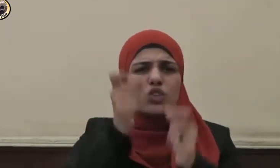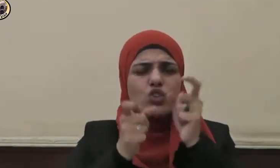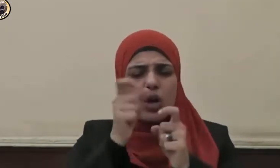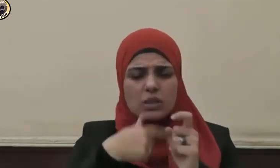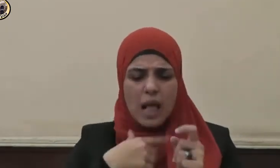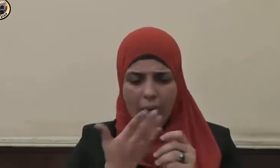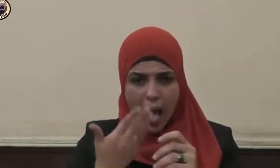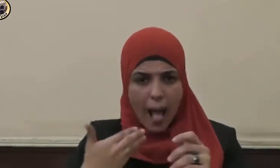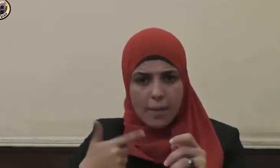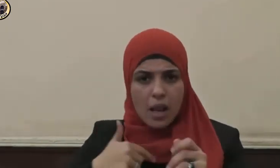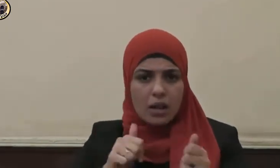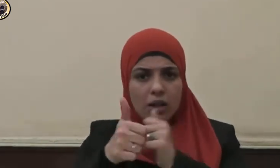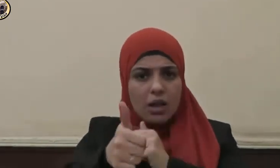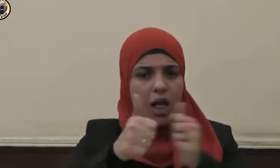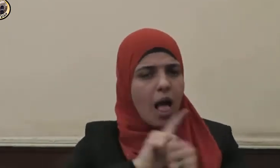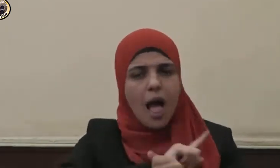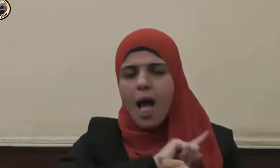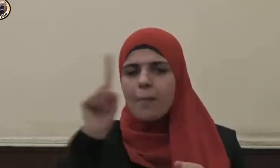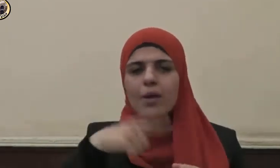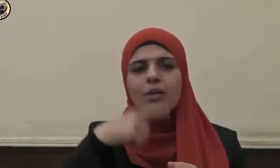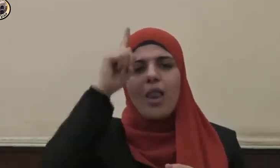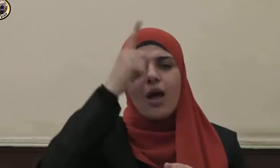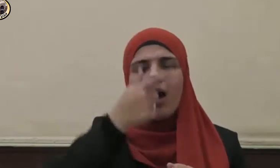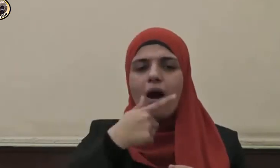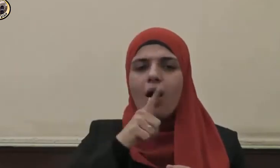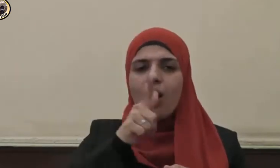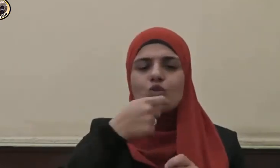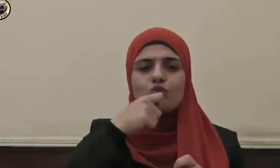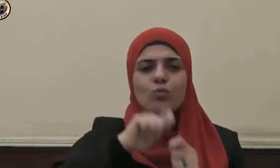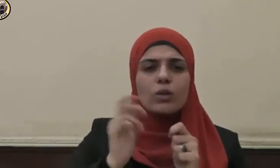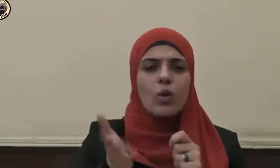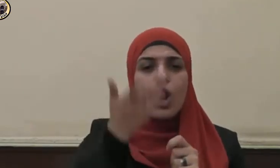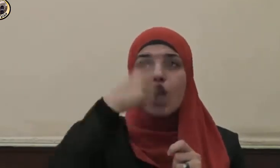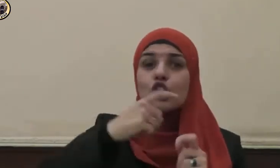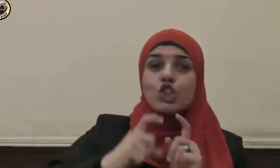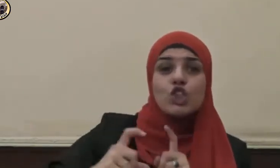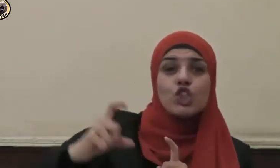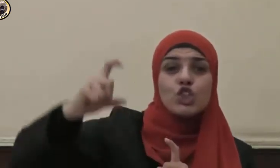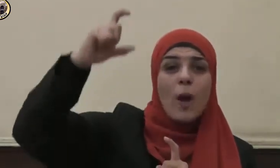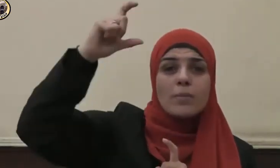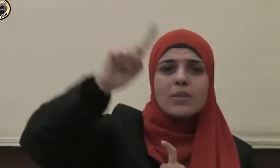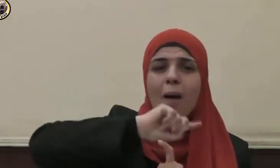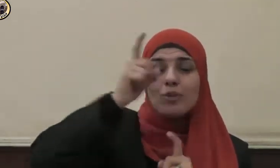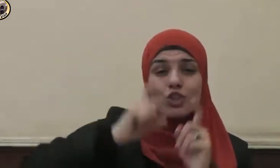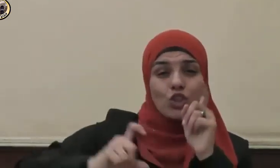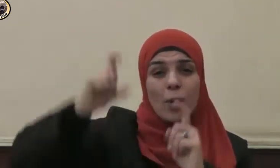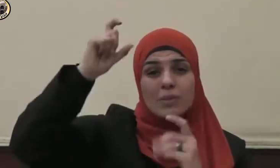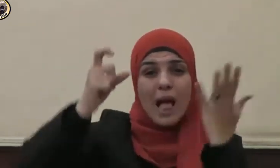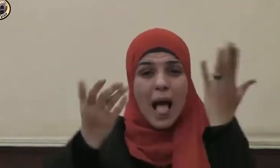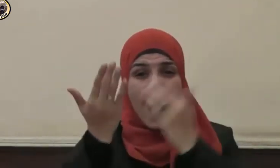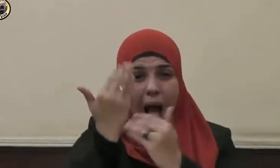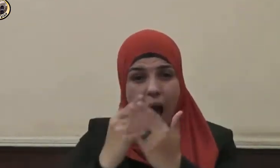لاحق قال تعالى لا الشمس ينبغي لها أن تدرك القمر